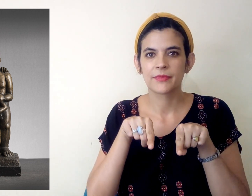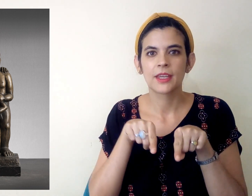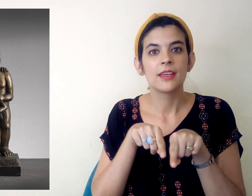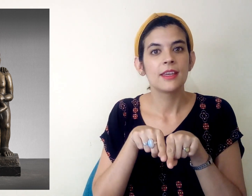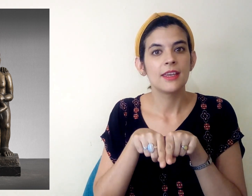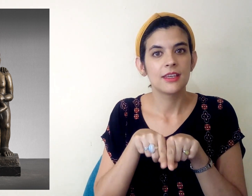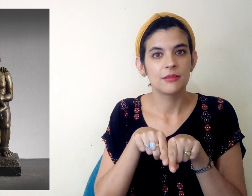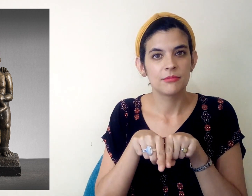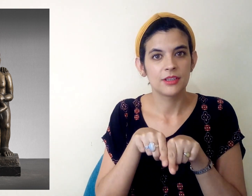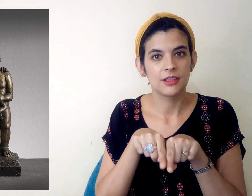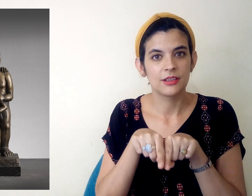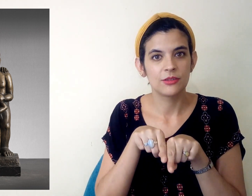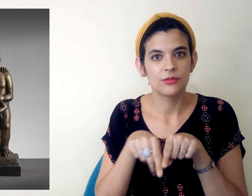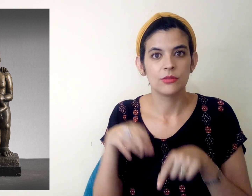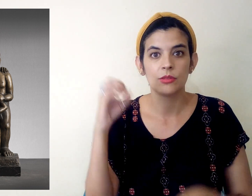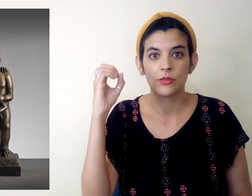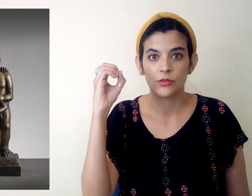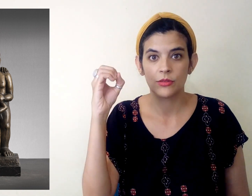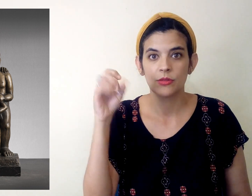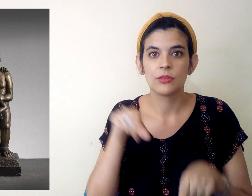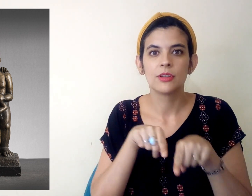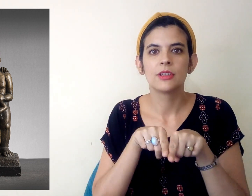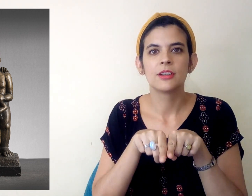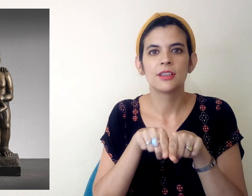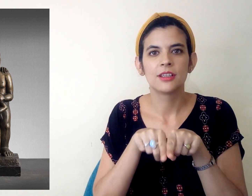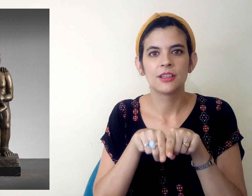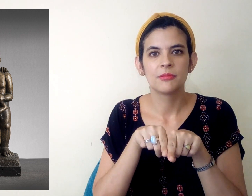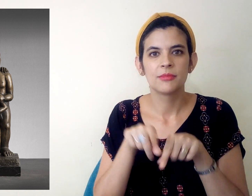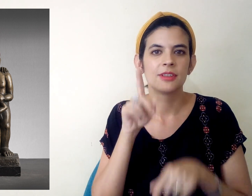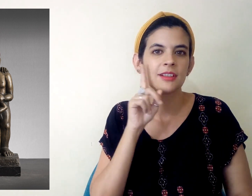Hermano o hermana.